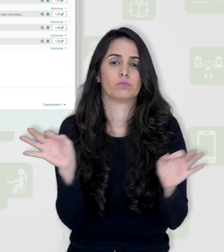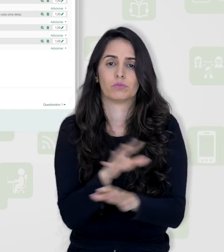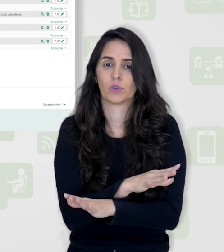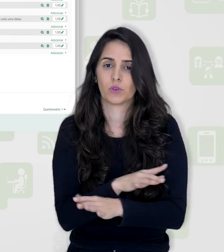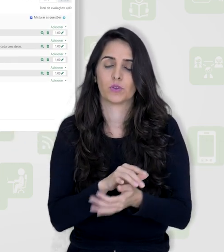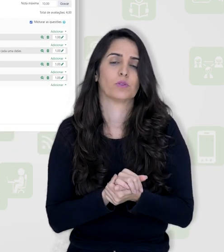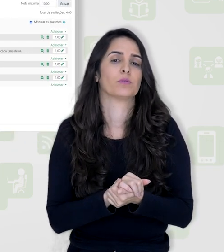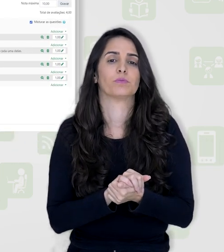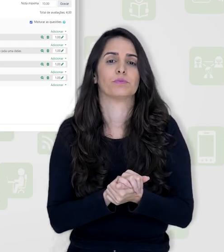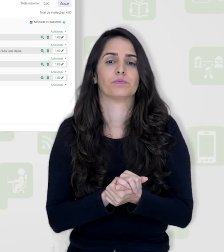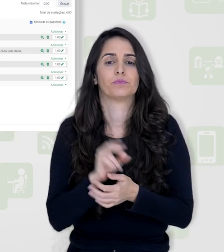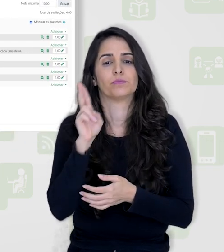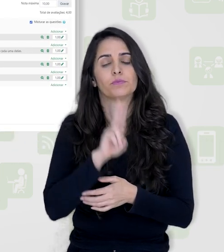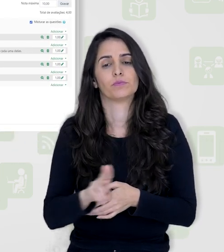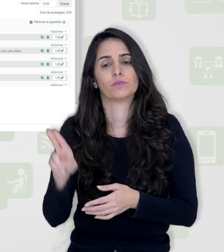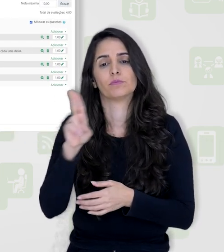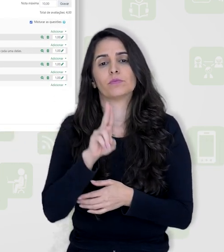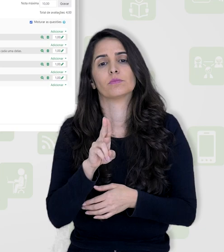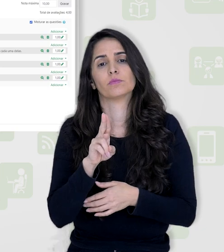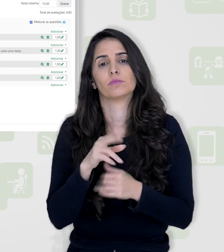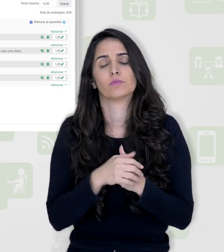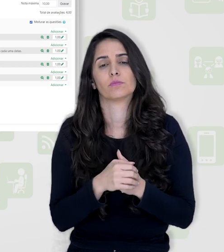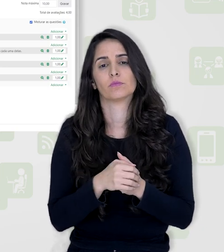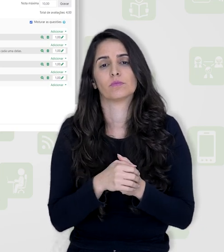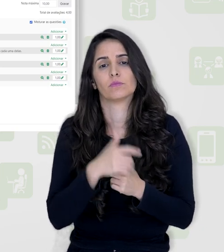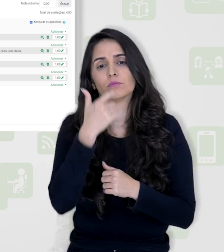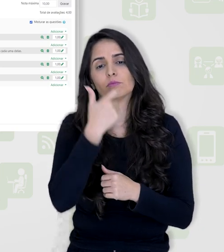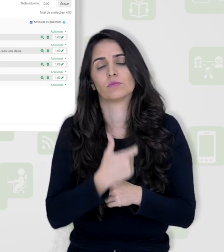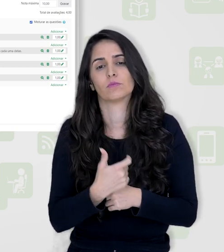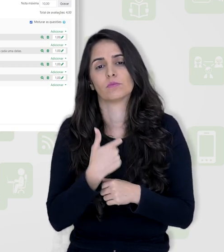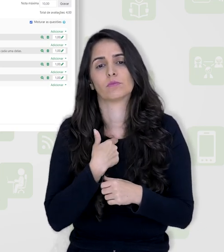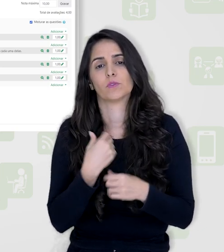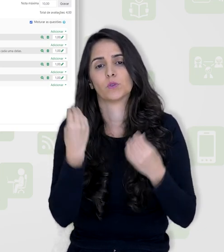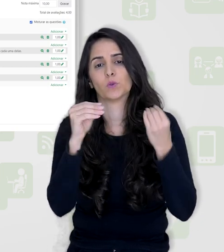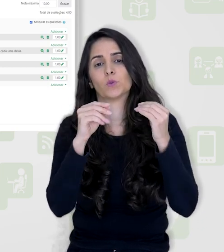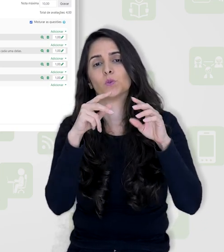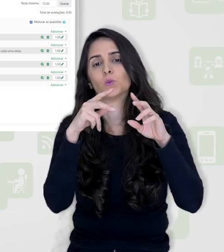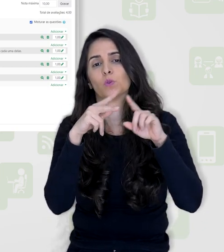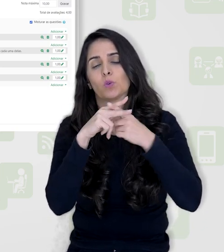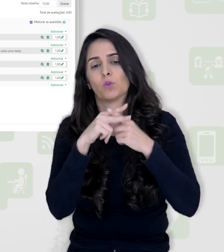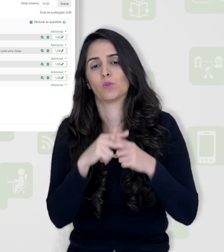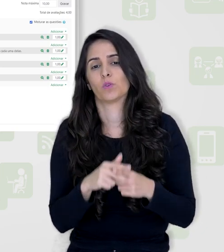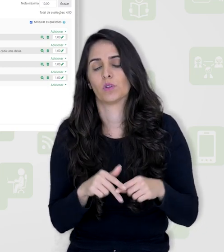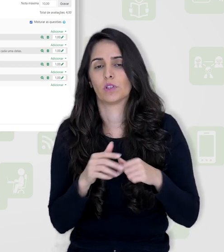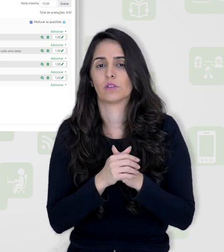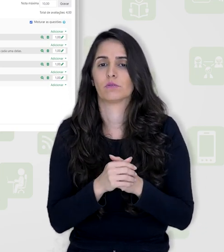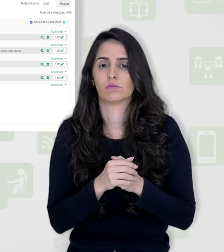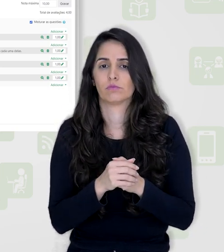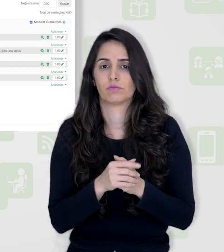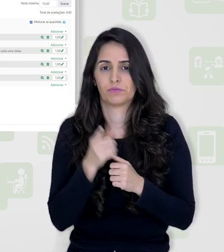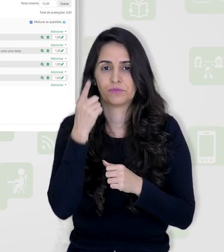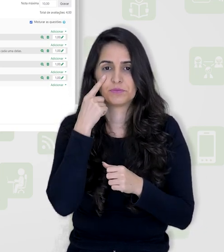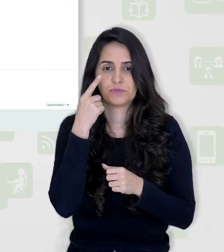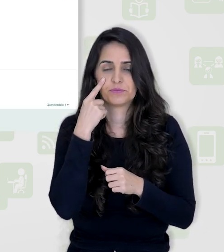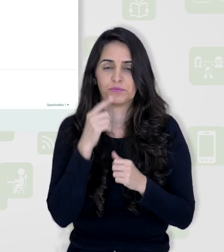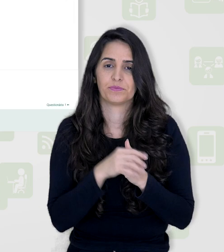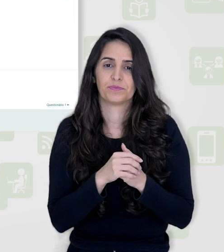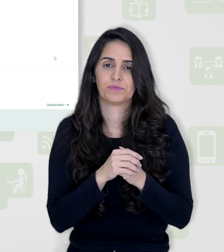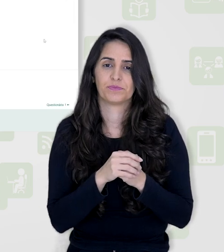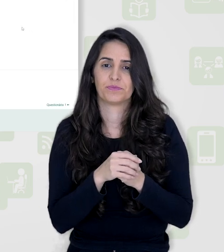já está pronto para ser utilizado da forma que eu configurei. Vamos ver como ele ficou?